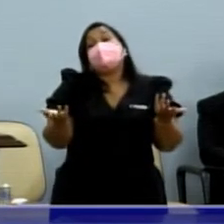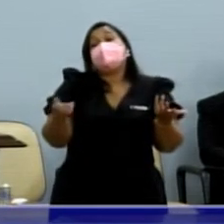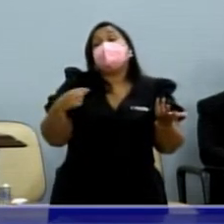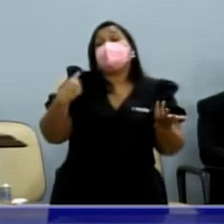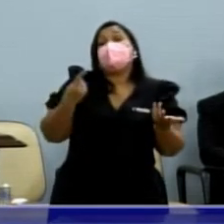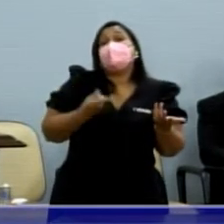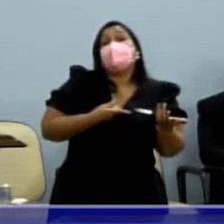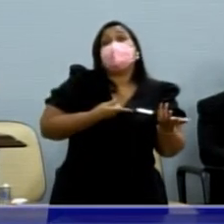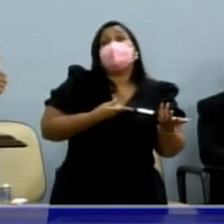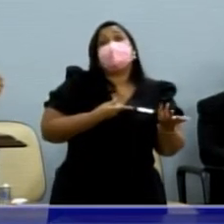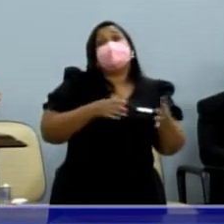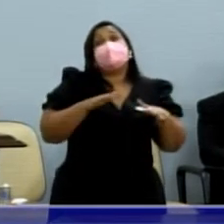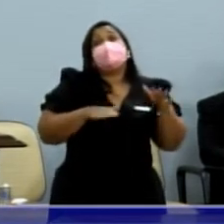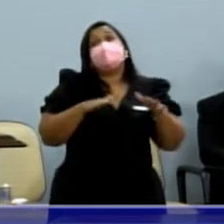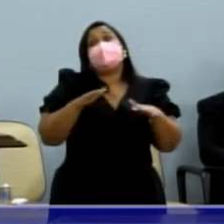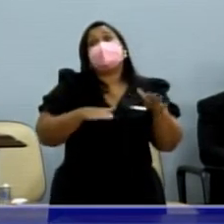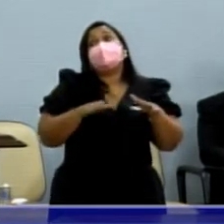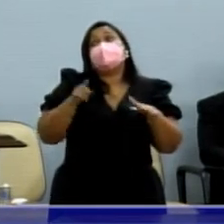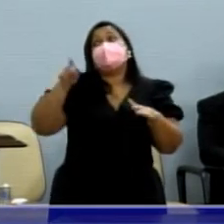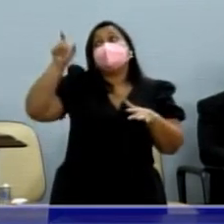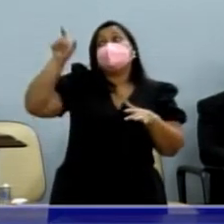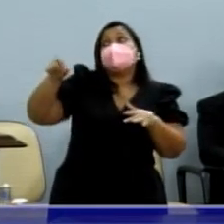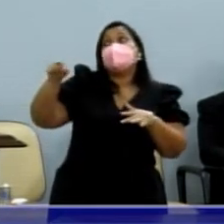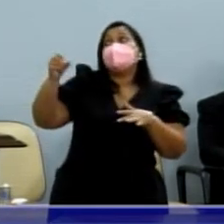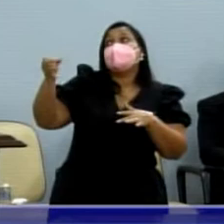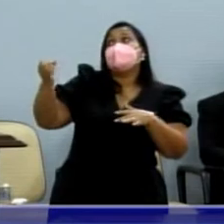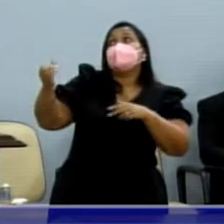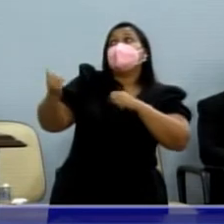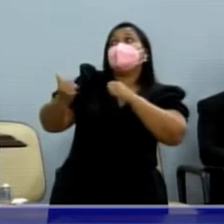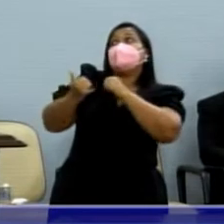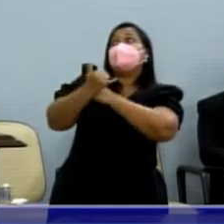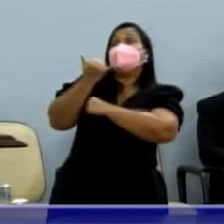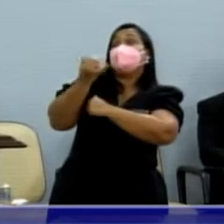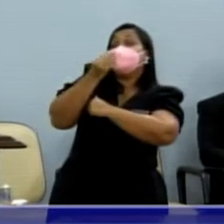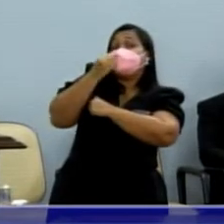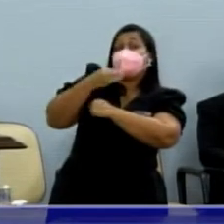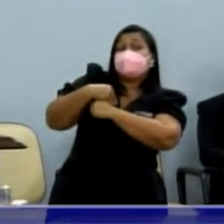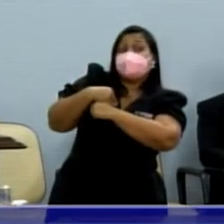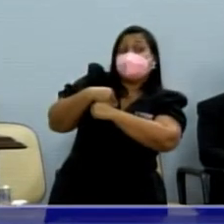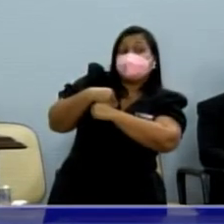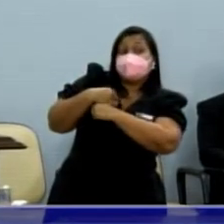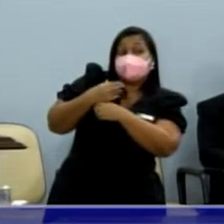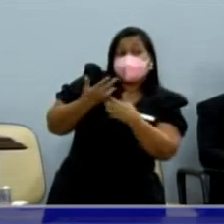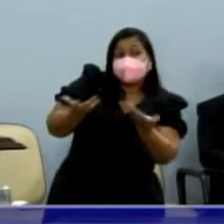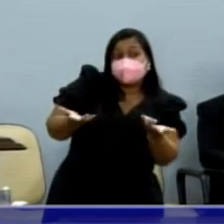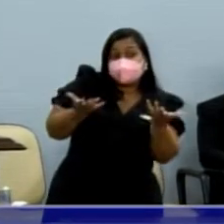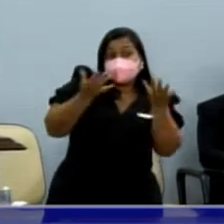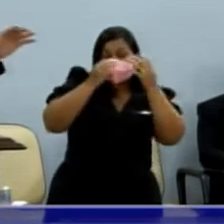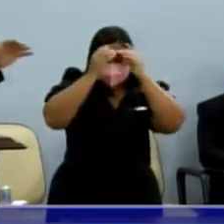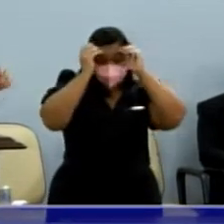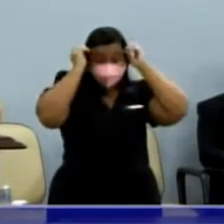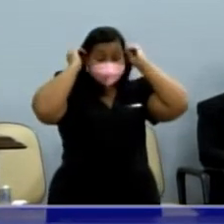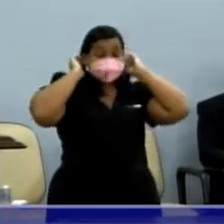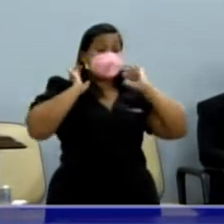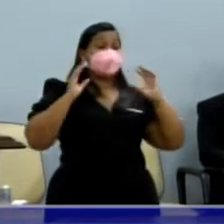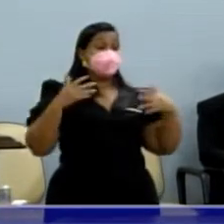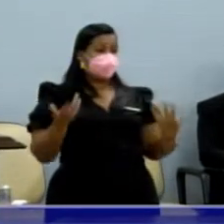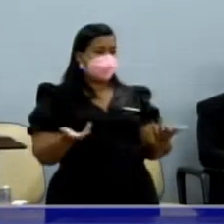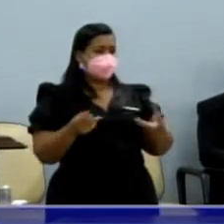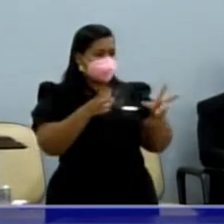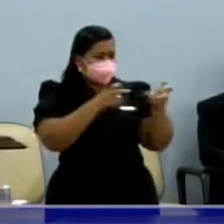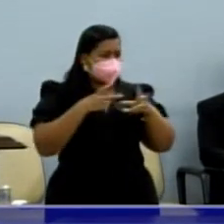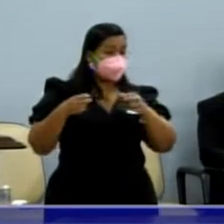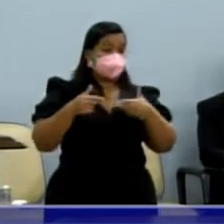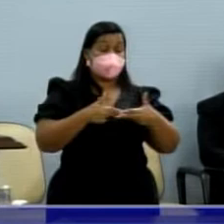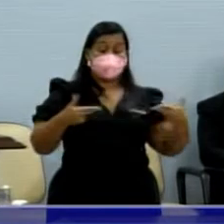navios. Como profissional da comunicação, a gente percebe quando tem uma repercussão extremamente negativa,